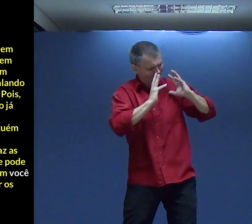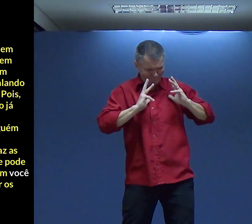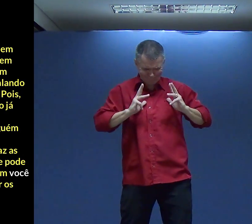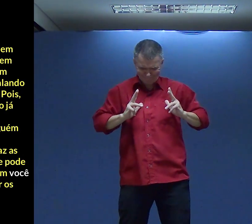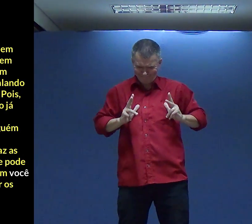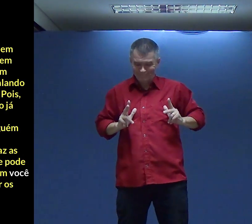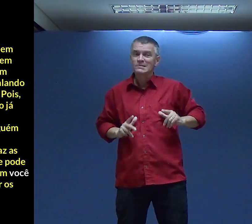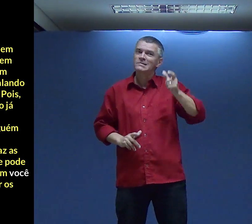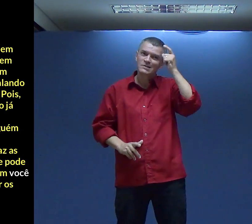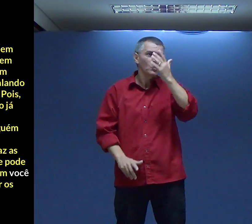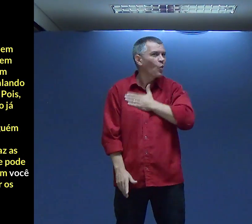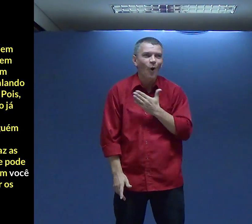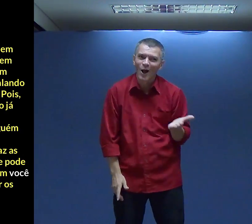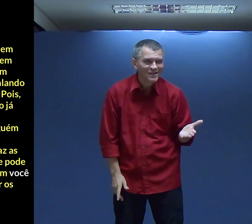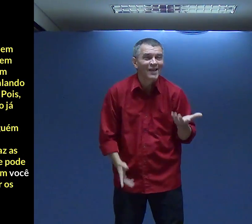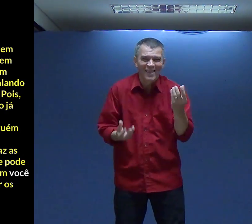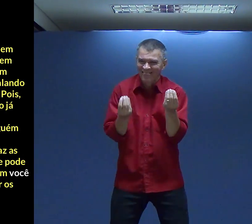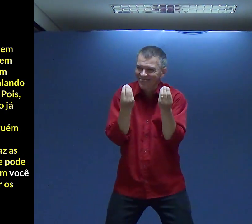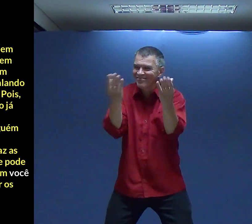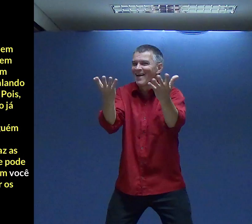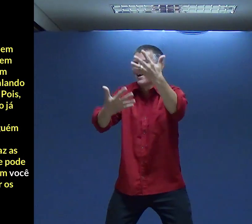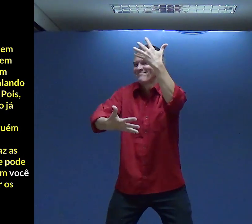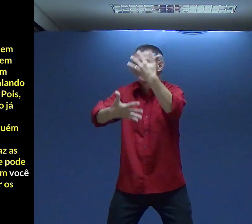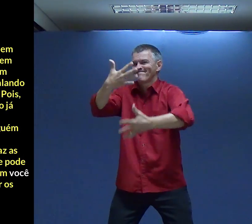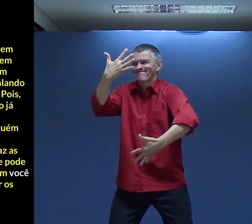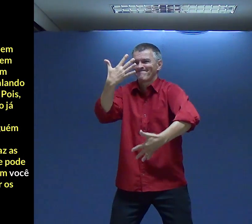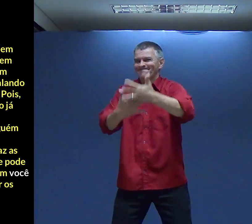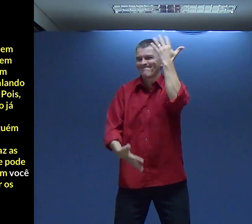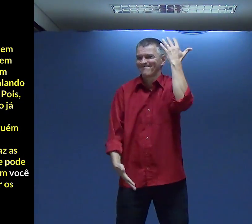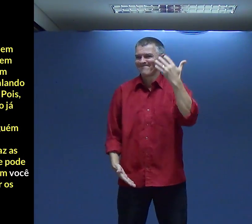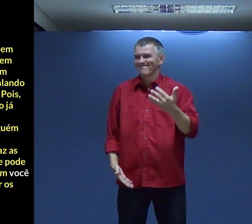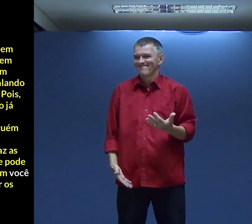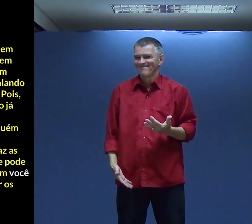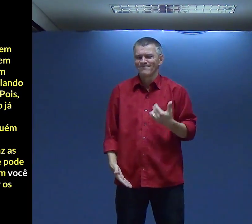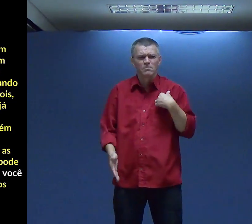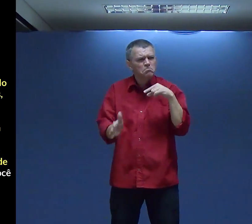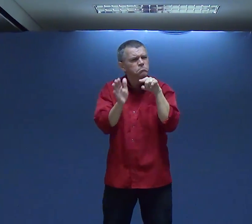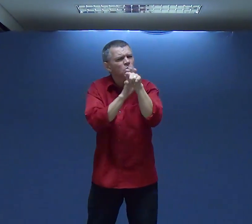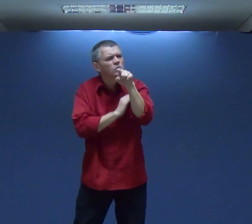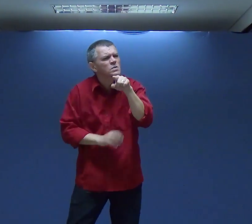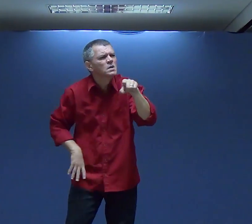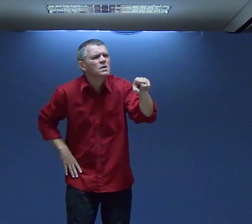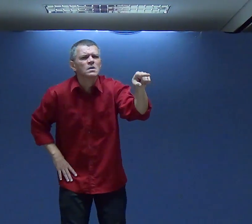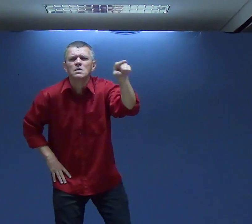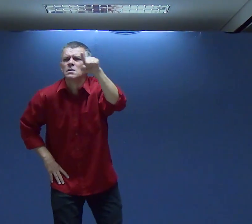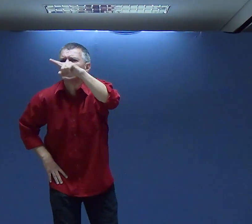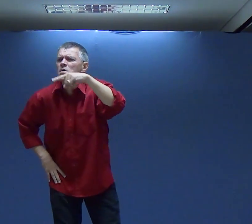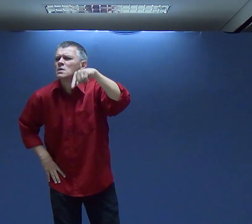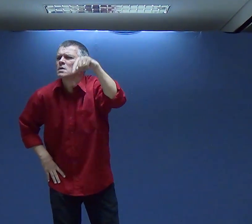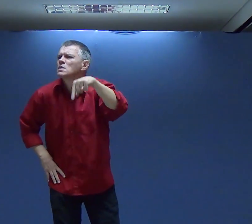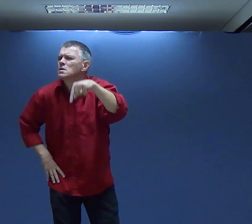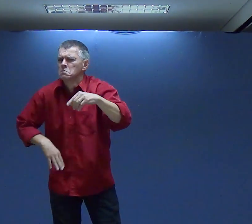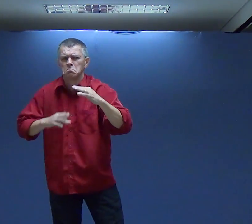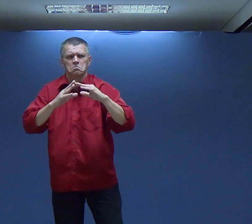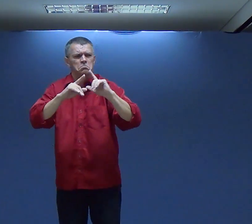união Dos crentes Tirar a santidade Ele gosta disso Ele quer Acabar a sua vida Mas eu quero te